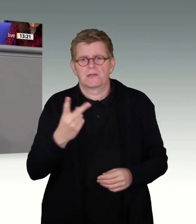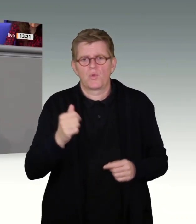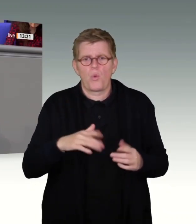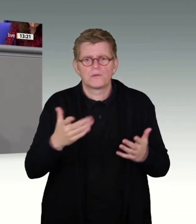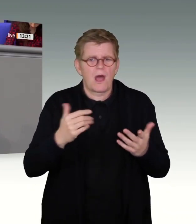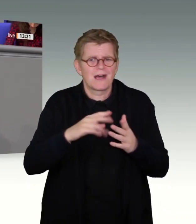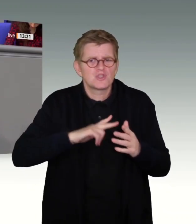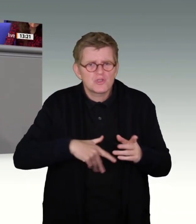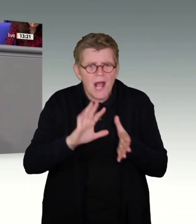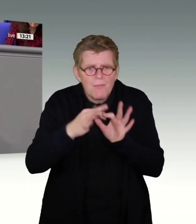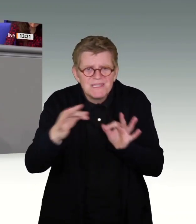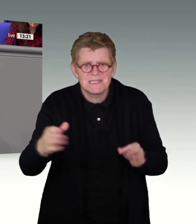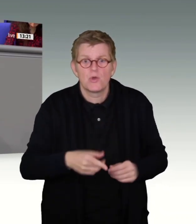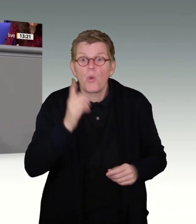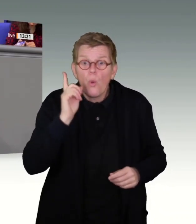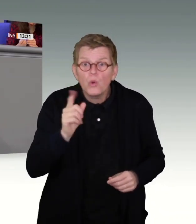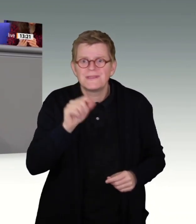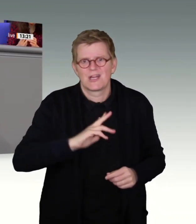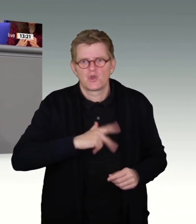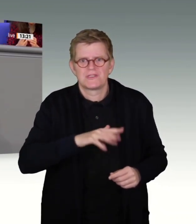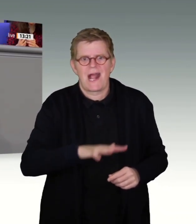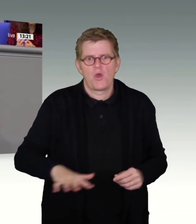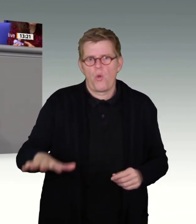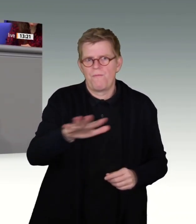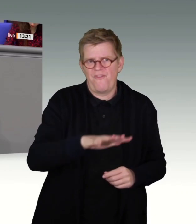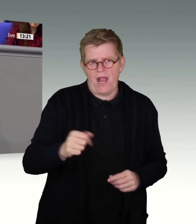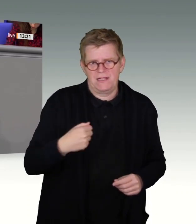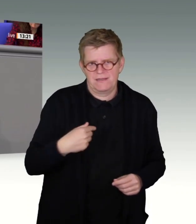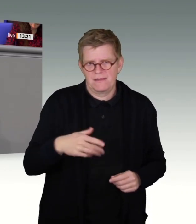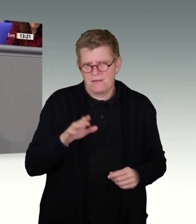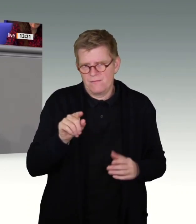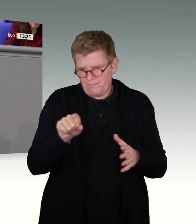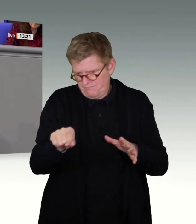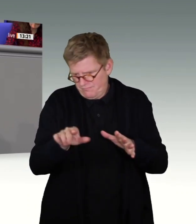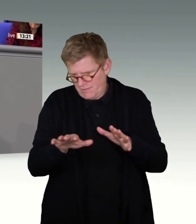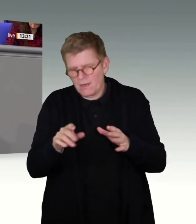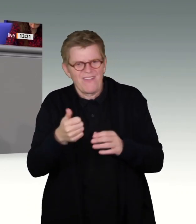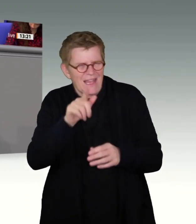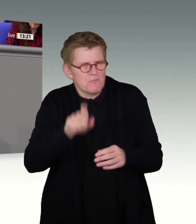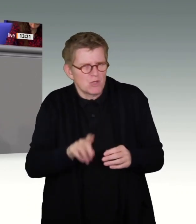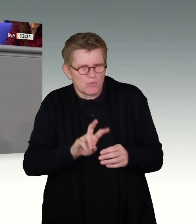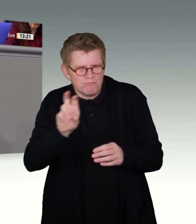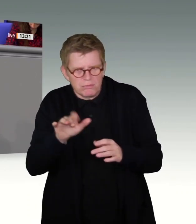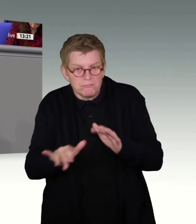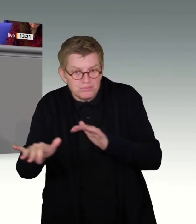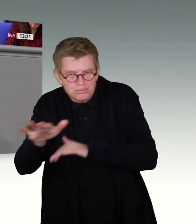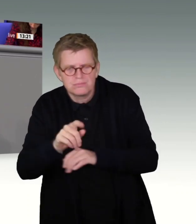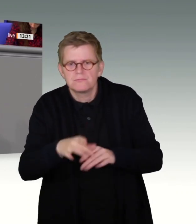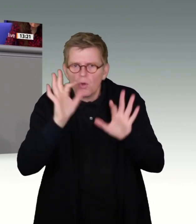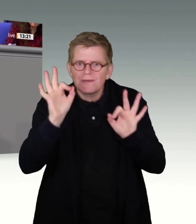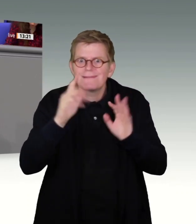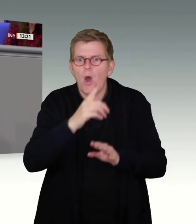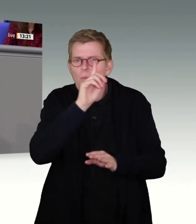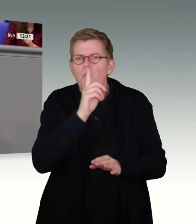dieser Personen und jetzt kommt das soziale Umfeld, das soziale Umfeld, in dem Sie verkehren und insbesondere die Erstellung